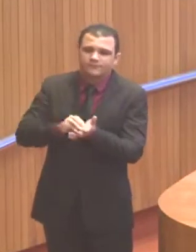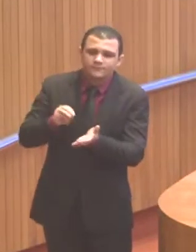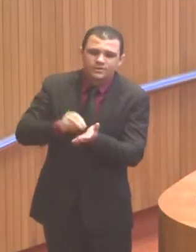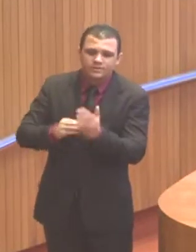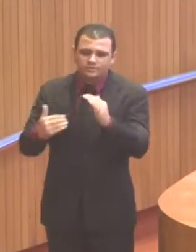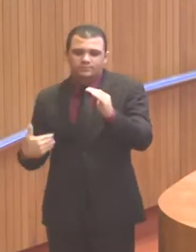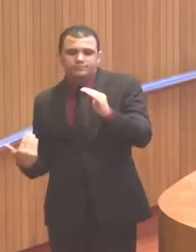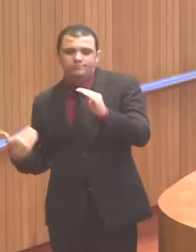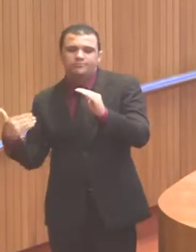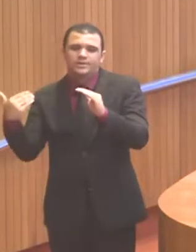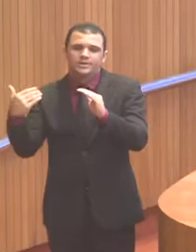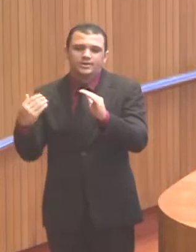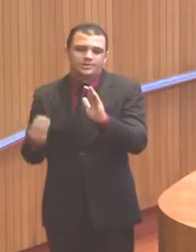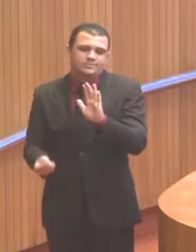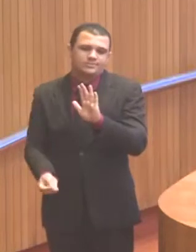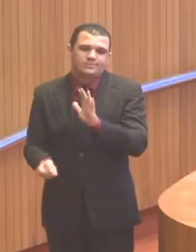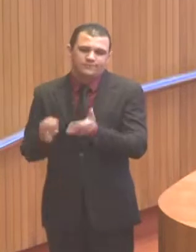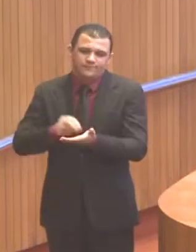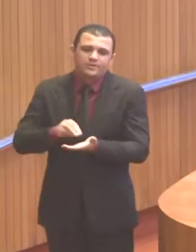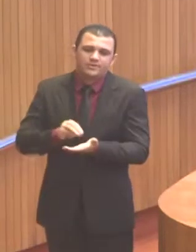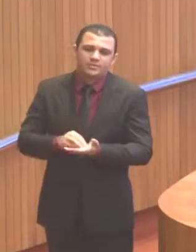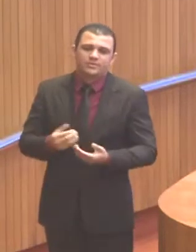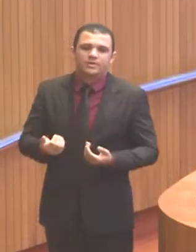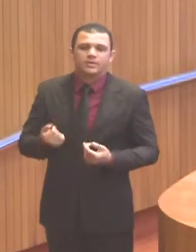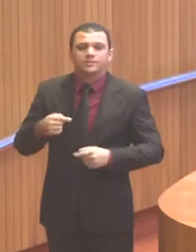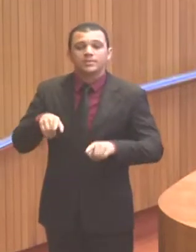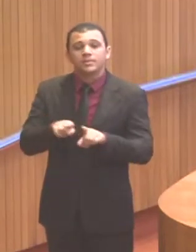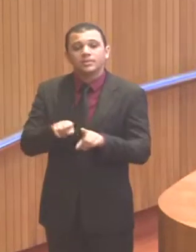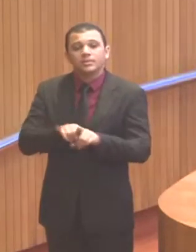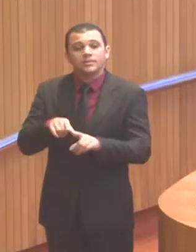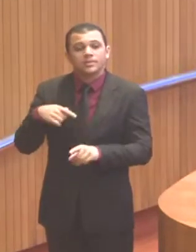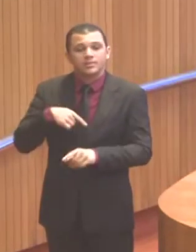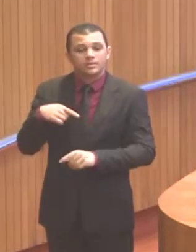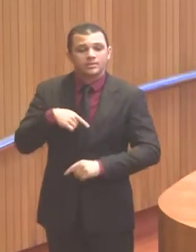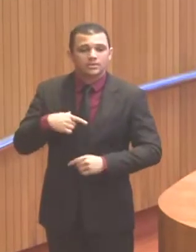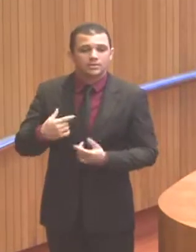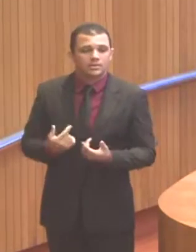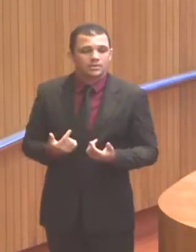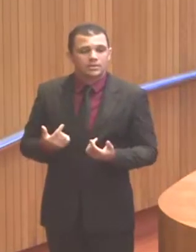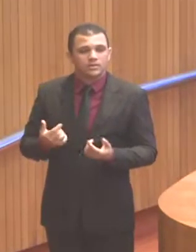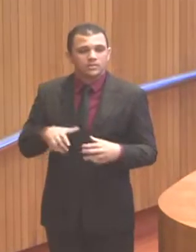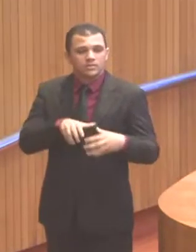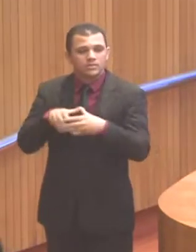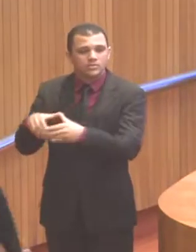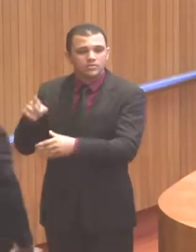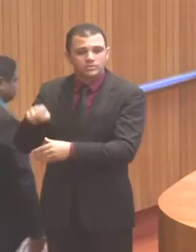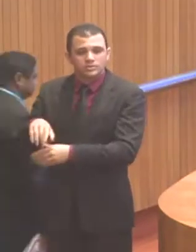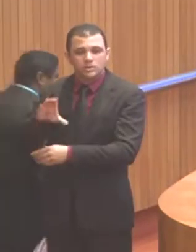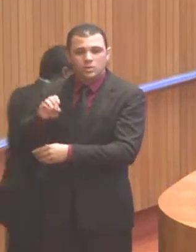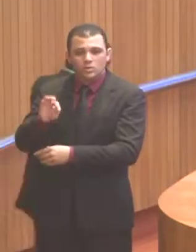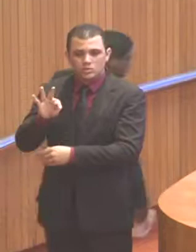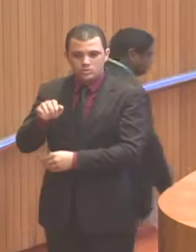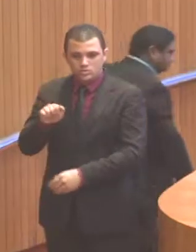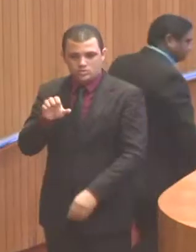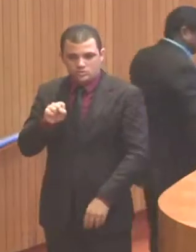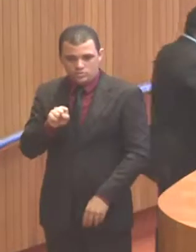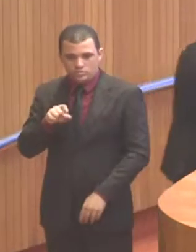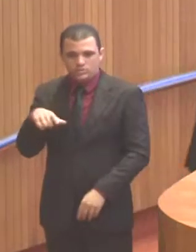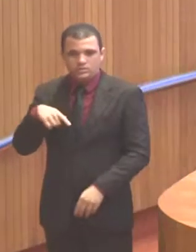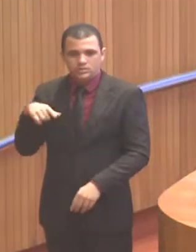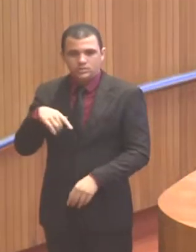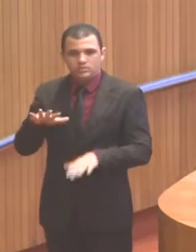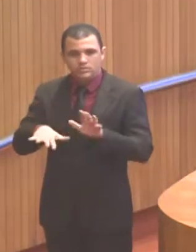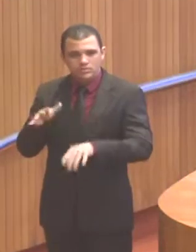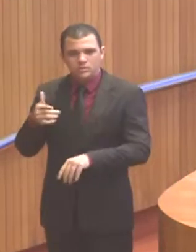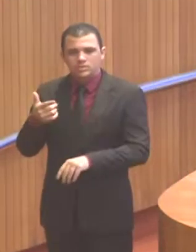acontecer. Nós temos outro estabelecimento de cotas, e aí, portanto, uma nominata de 30% na formação das